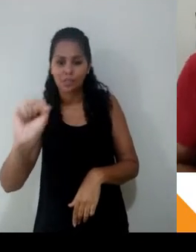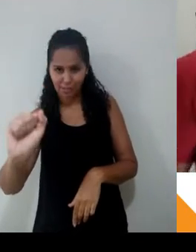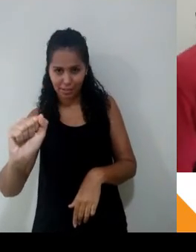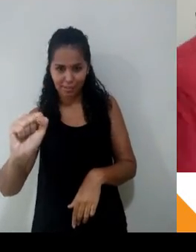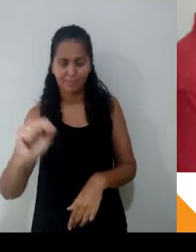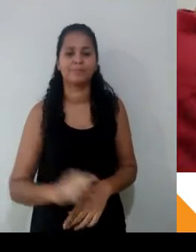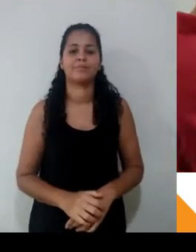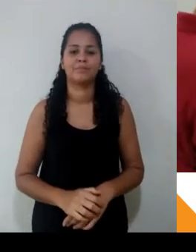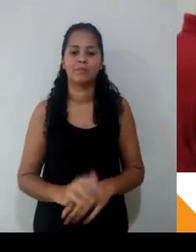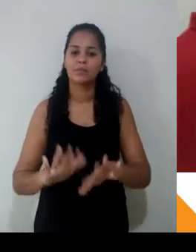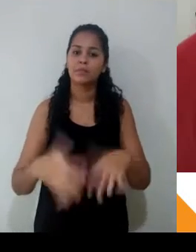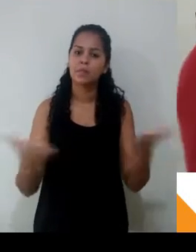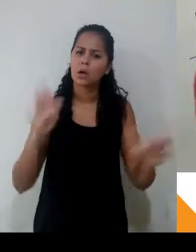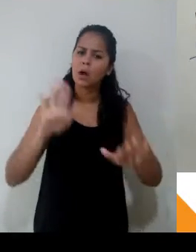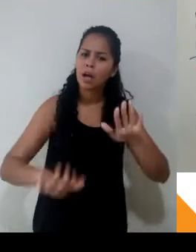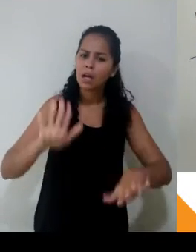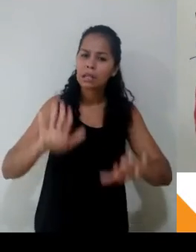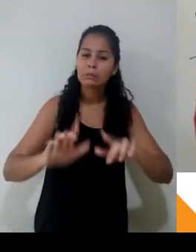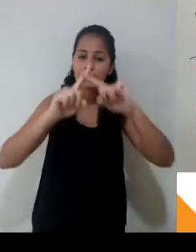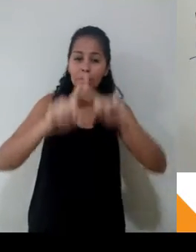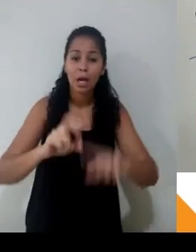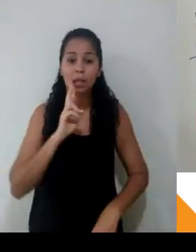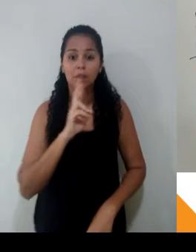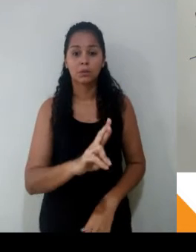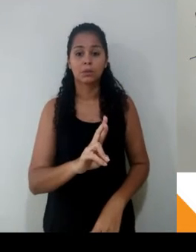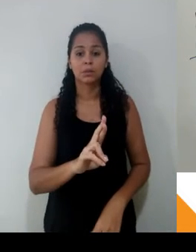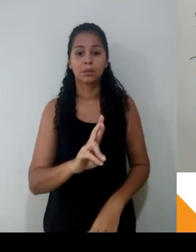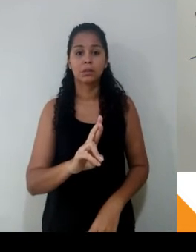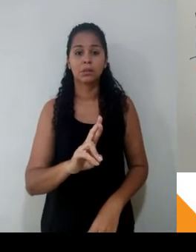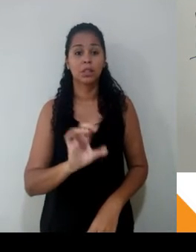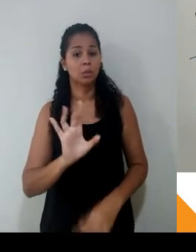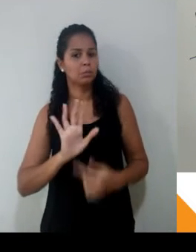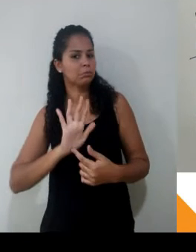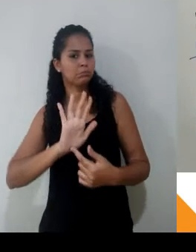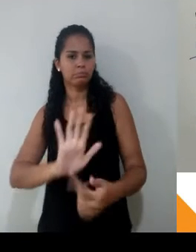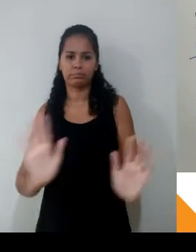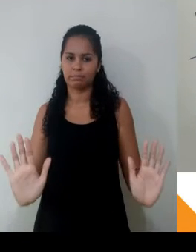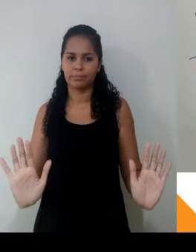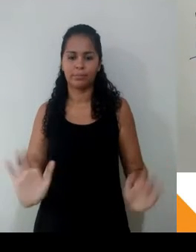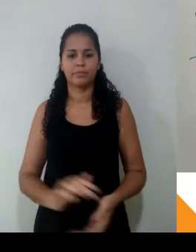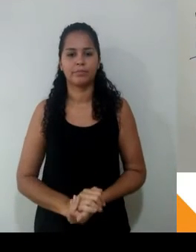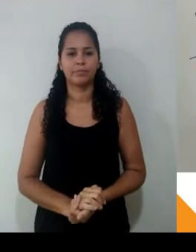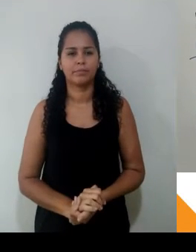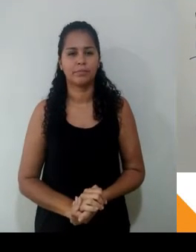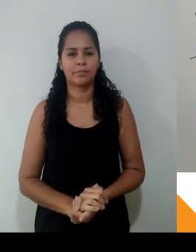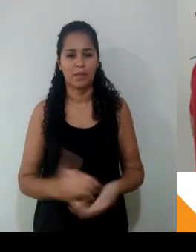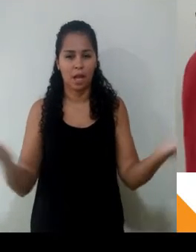Tá? Agora aqui embaixo, eu tenho que demorei 5 horas, 5 horas, unidade de tempo, maravilha,